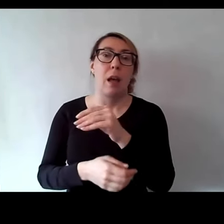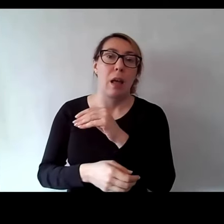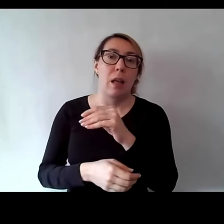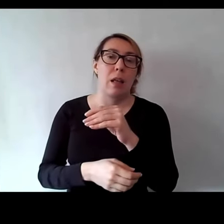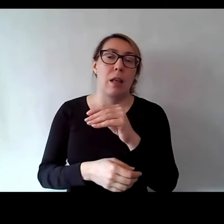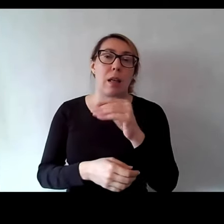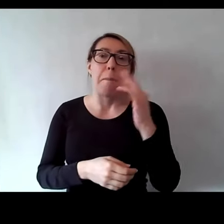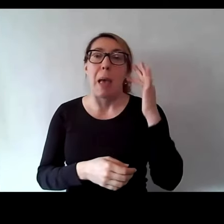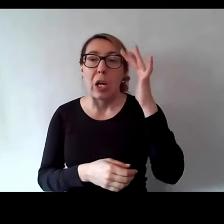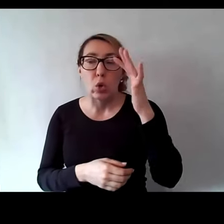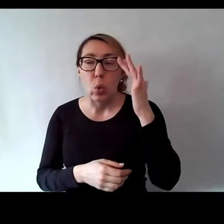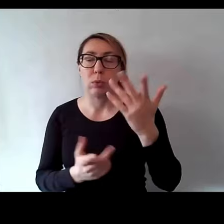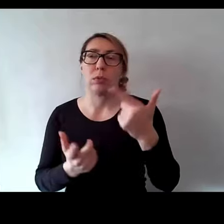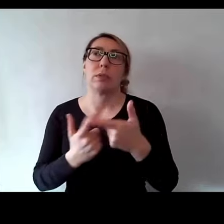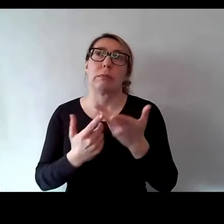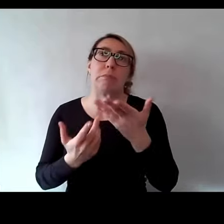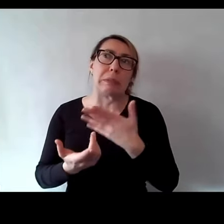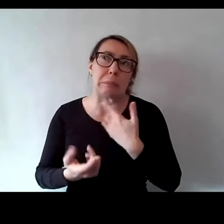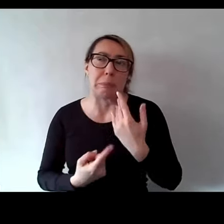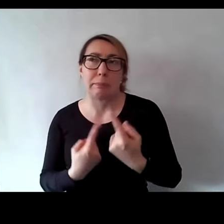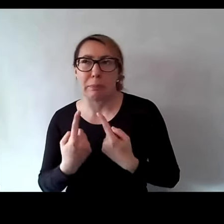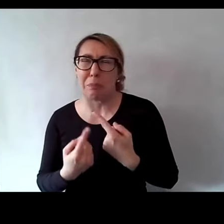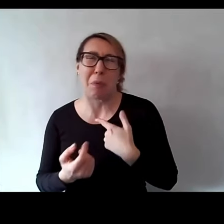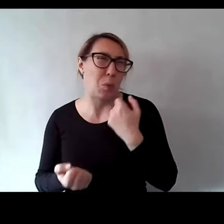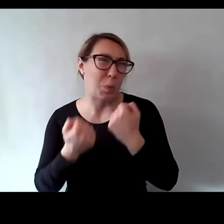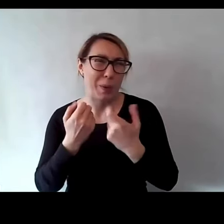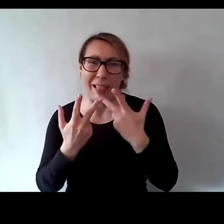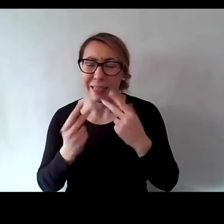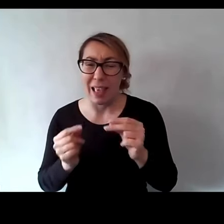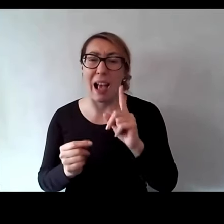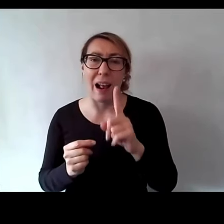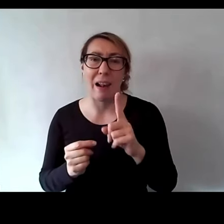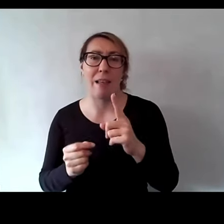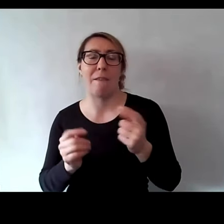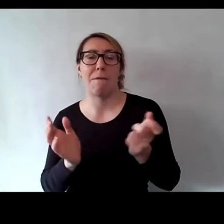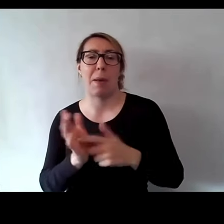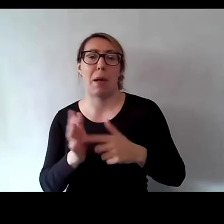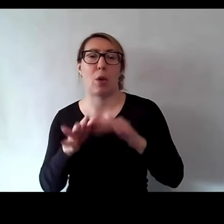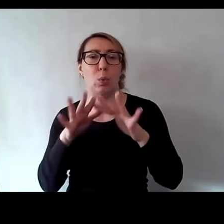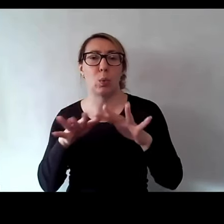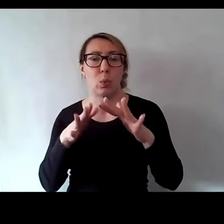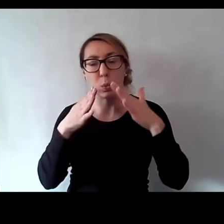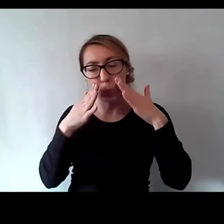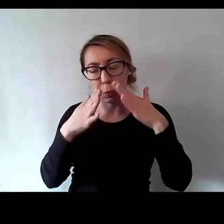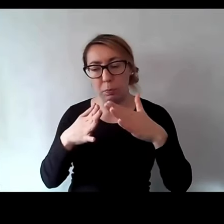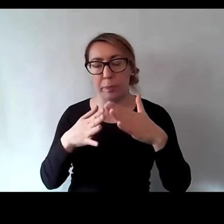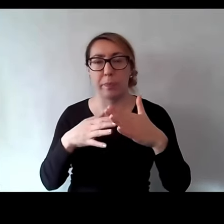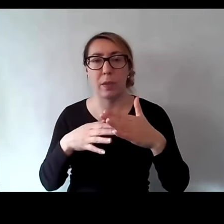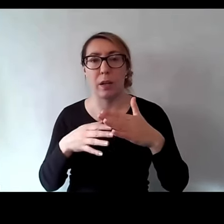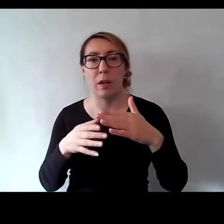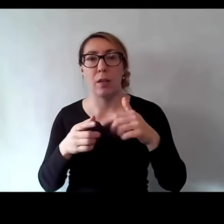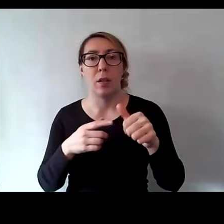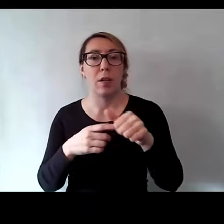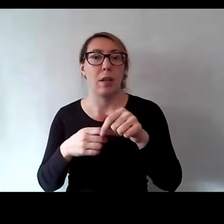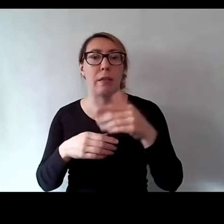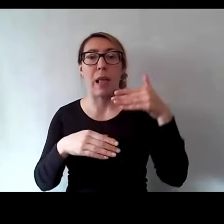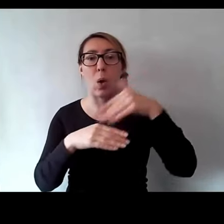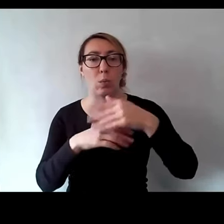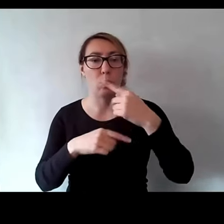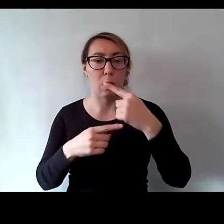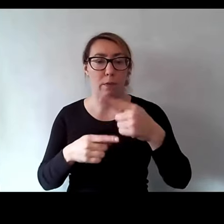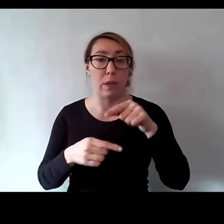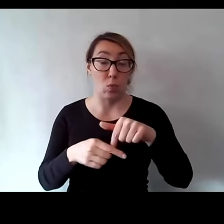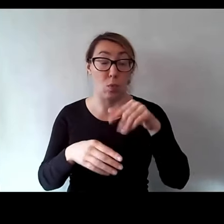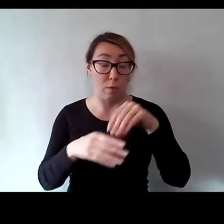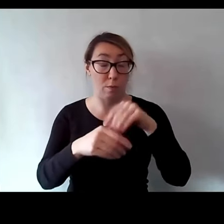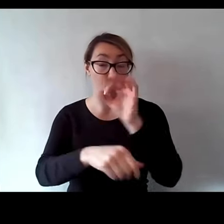to myślę, że to też nie jest trudne, ale wymaga sporego zaangażowania. Ja jeszcze raz to powiem, tam zobaczycie na końcu, ale przy tym